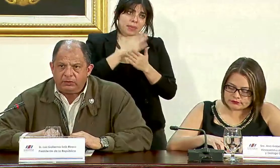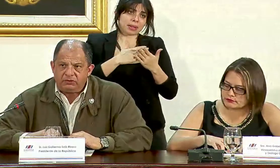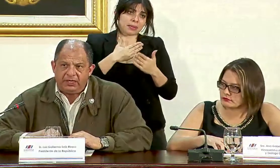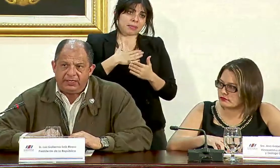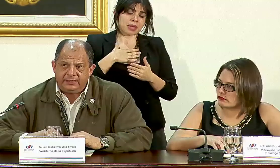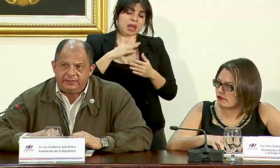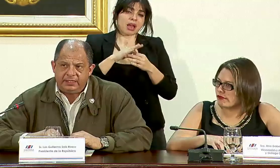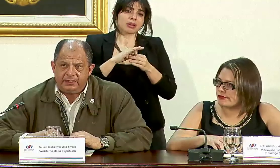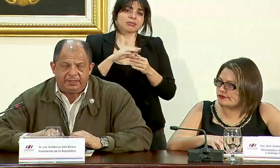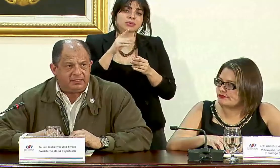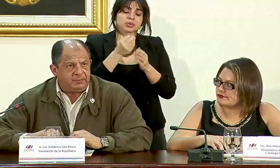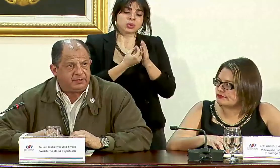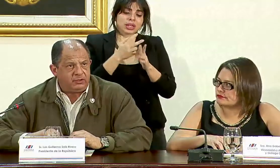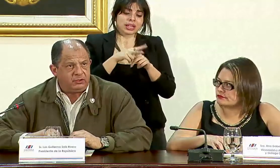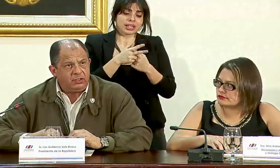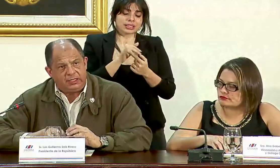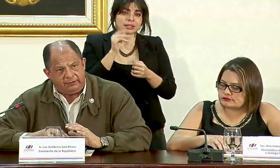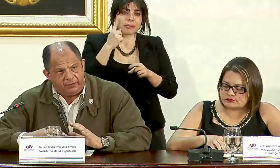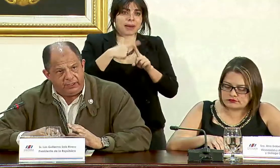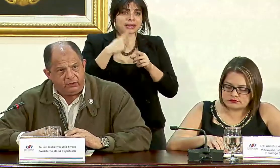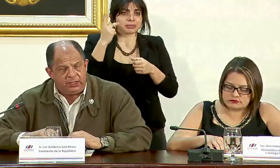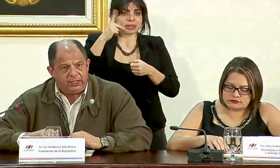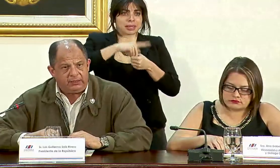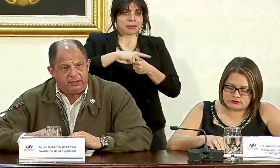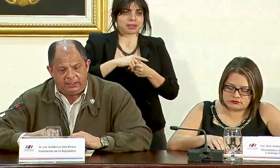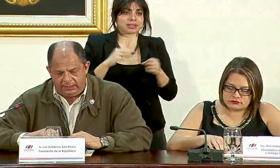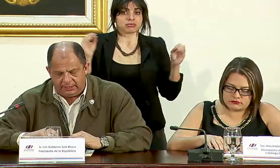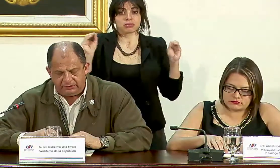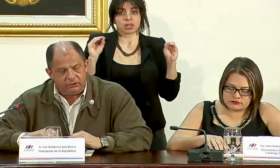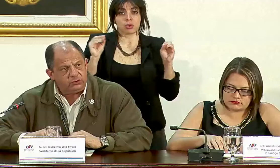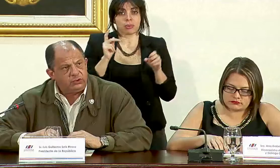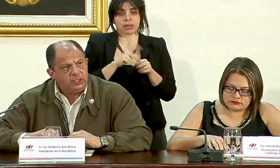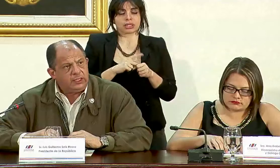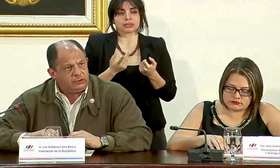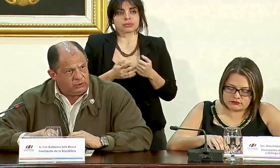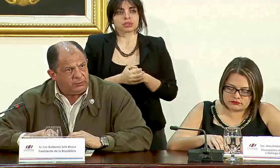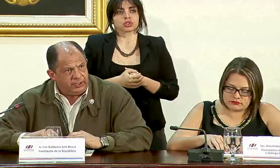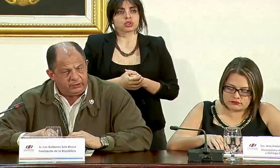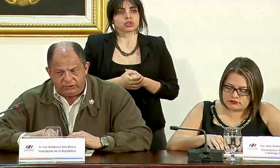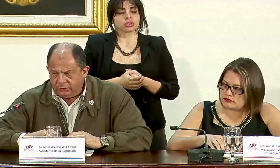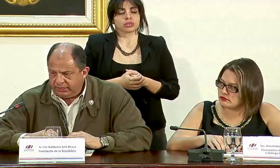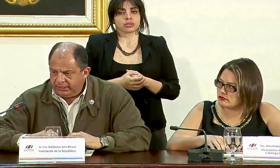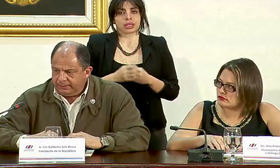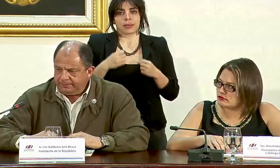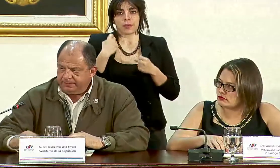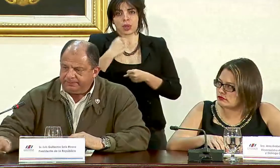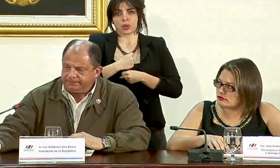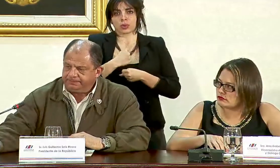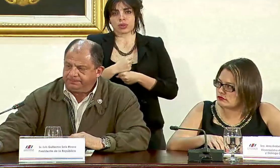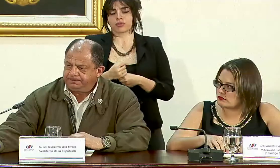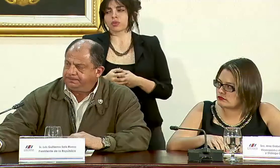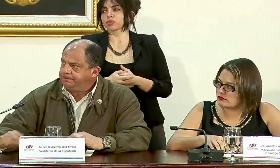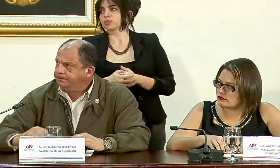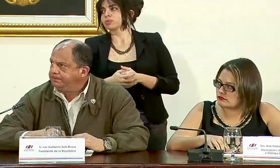en cuanto a su génesis y la participación que fue ninguna en absoluto que tuvo el Poder Ejecutivo en ella